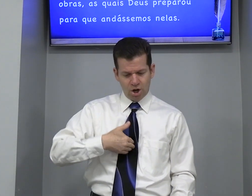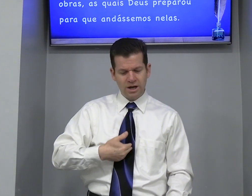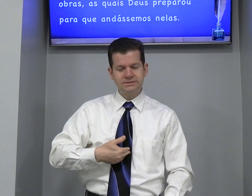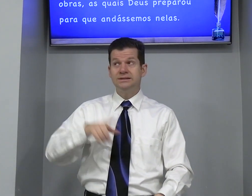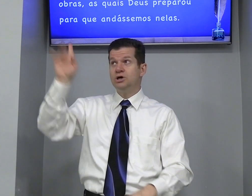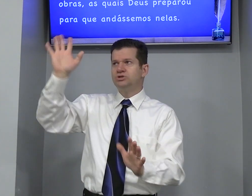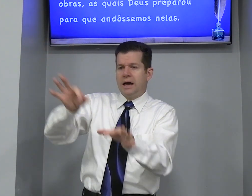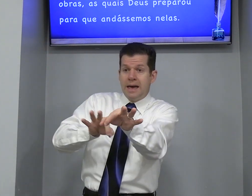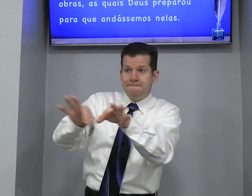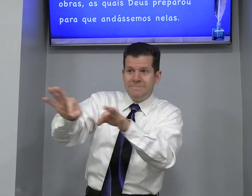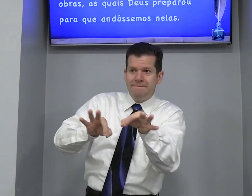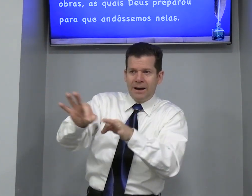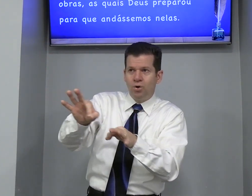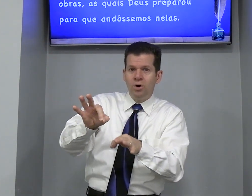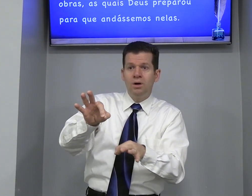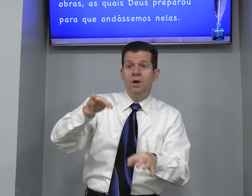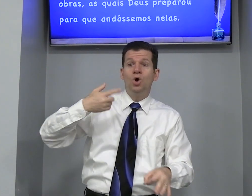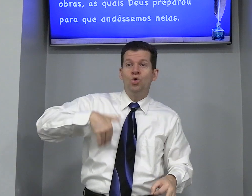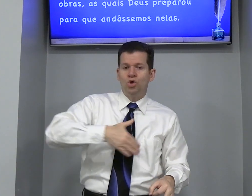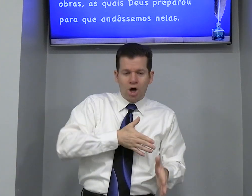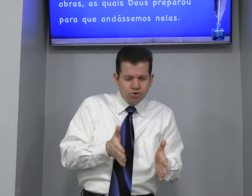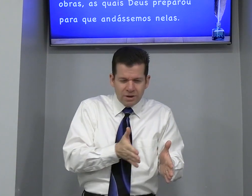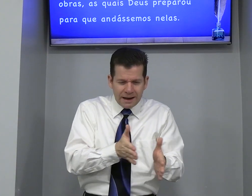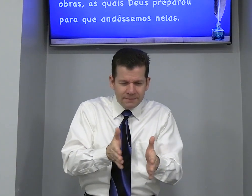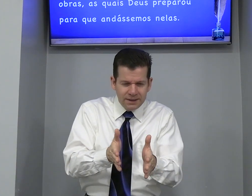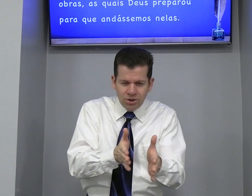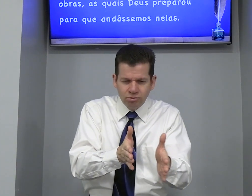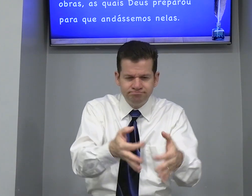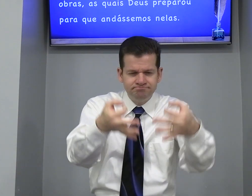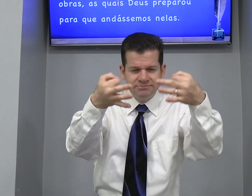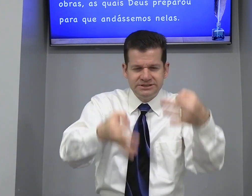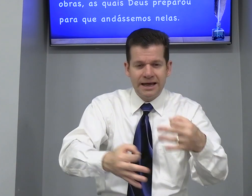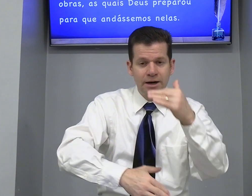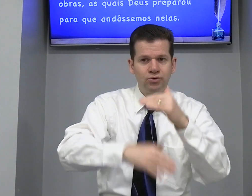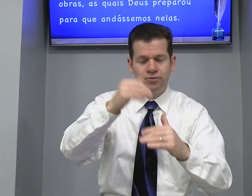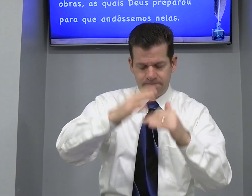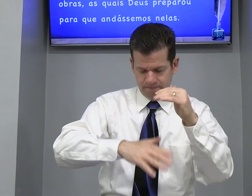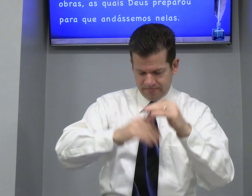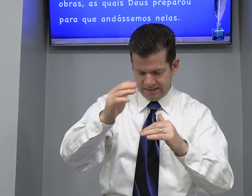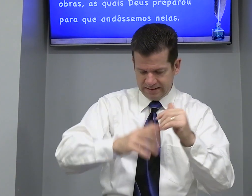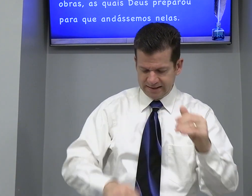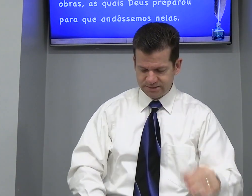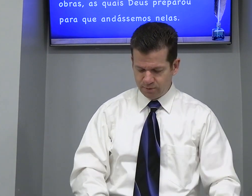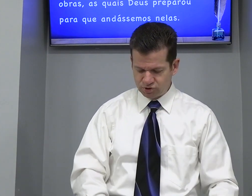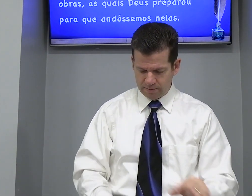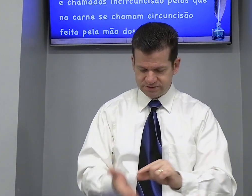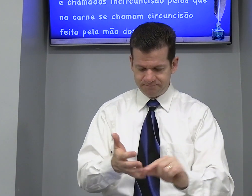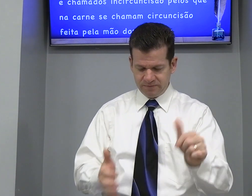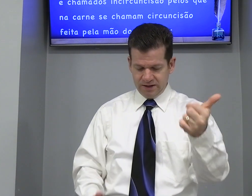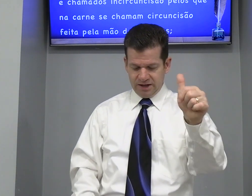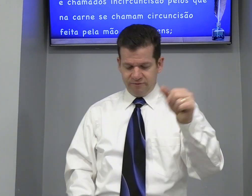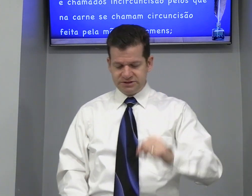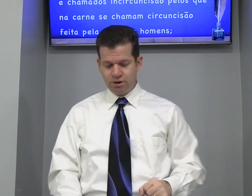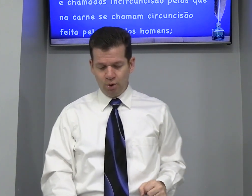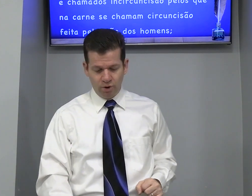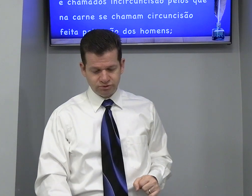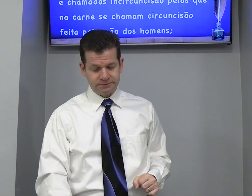nós Deus já Preparou O nosso caminho Certo Nas boas obras Versículo 11